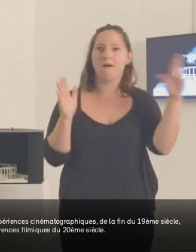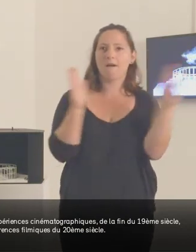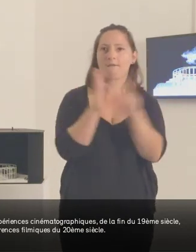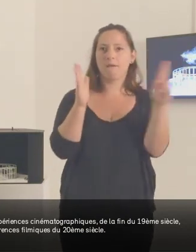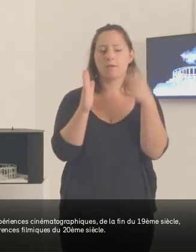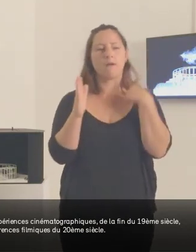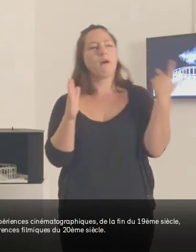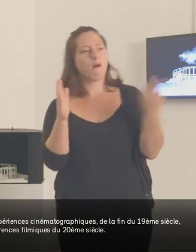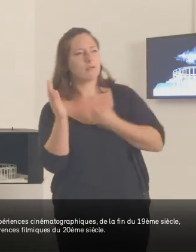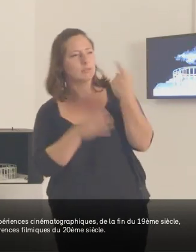siècle.